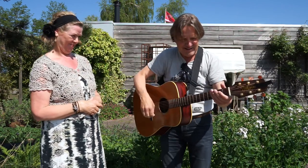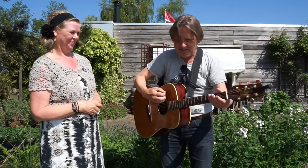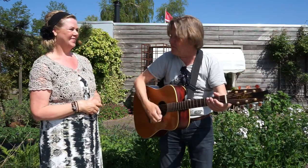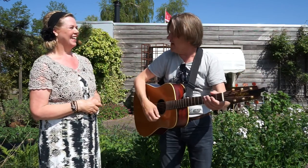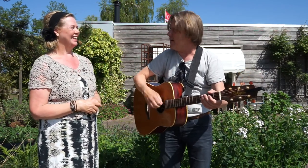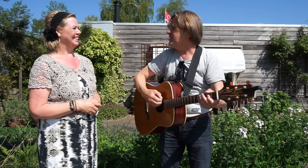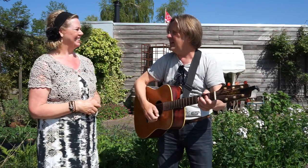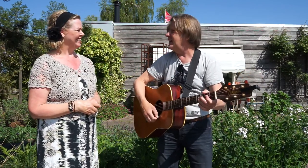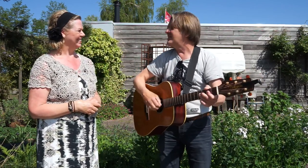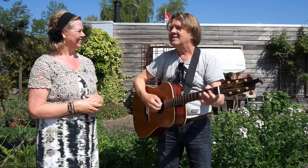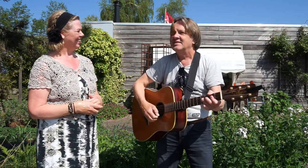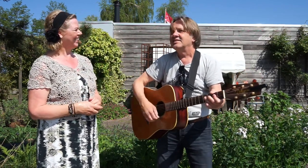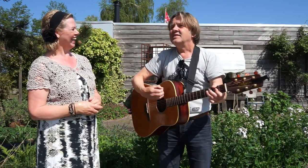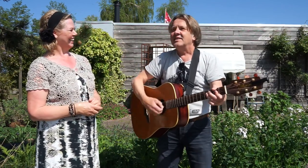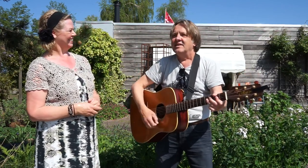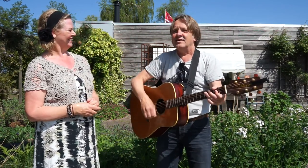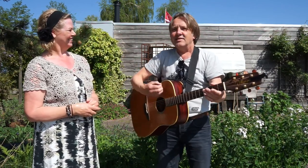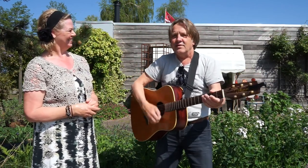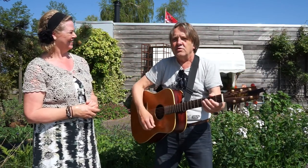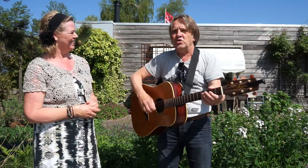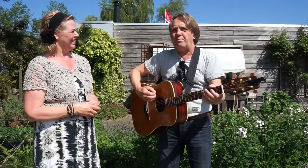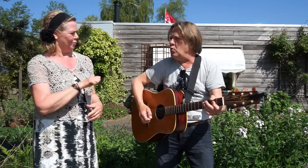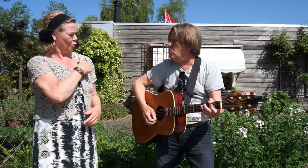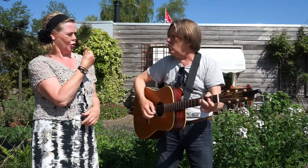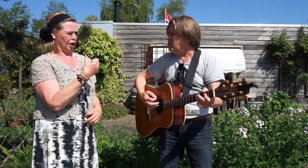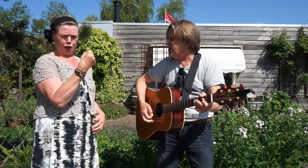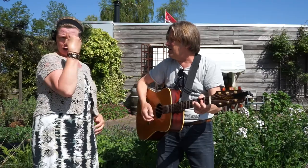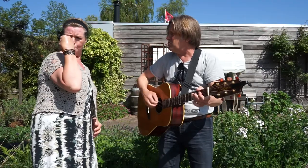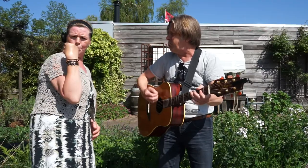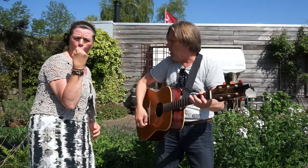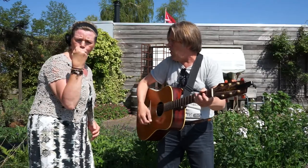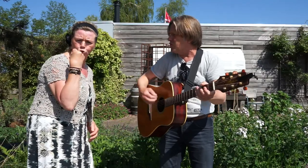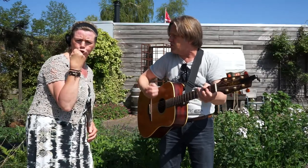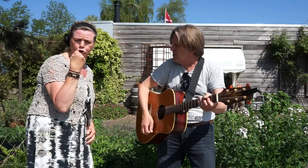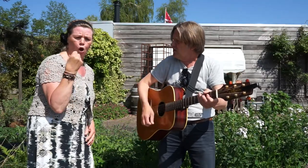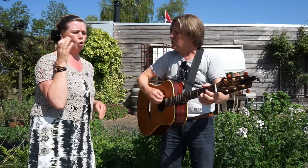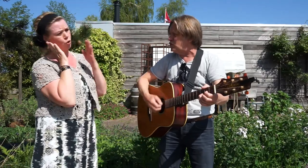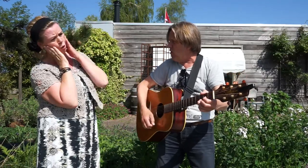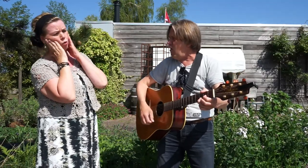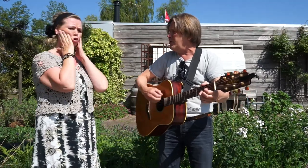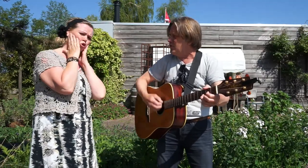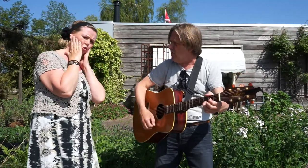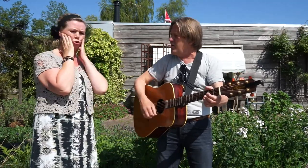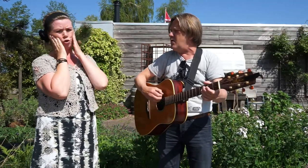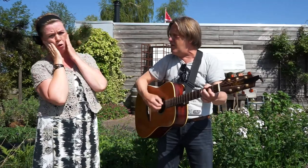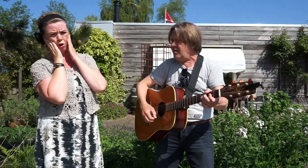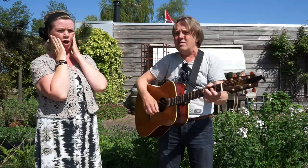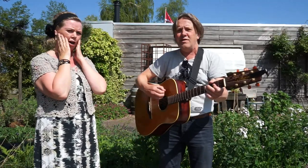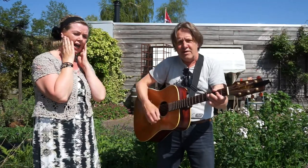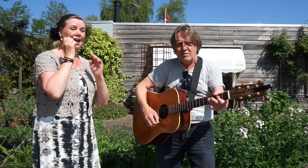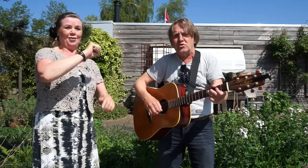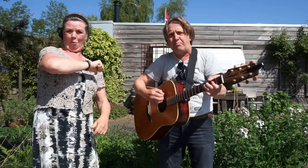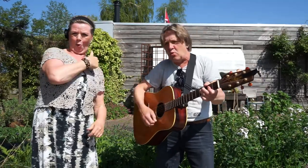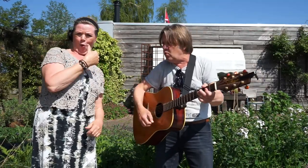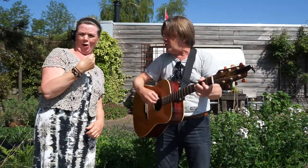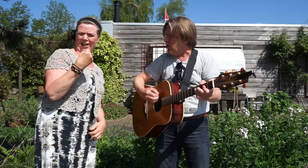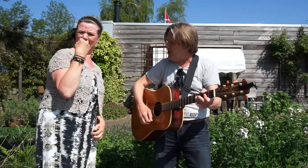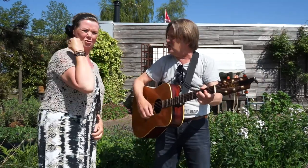Kijk hoe die gaat. Oké. De boer is boos. Tjongejongejonge. De boer is